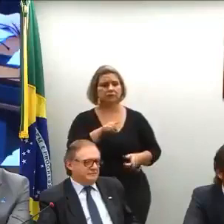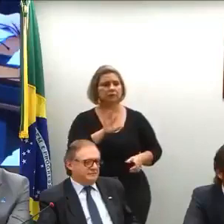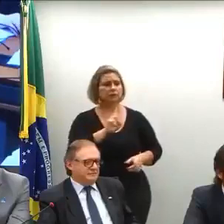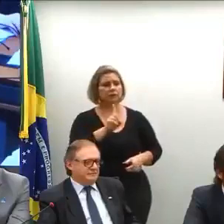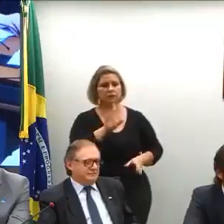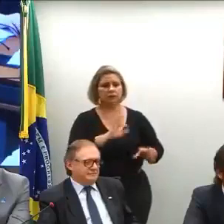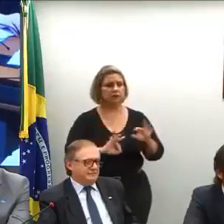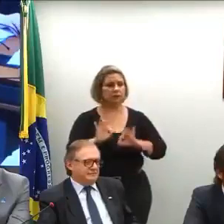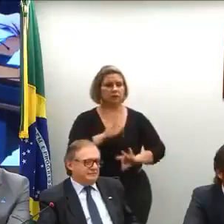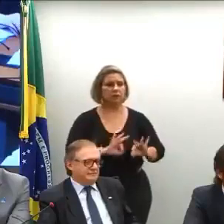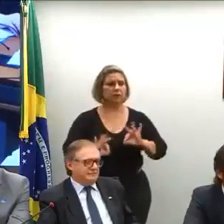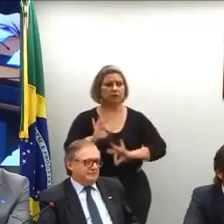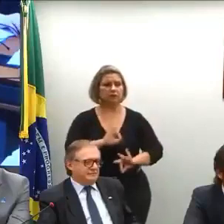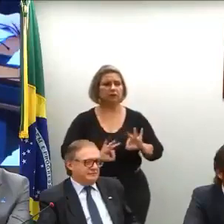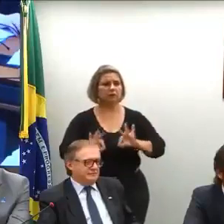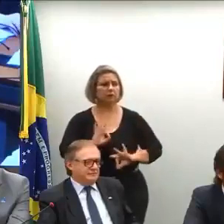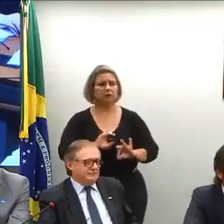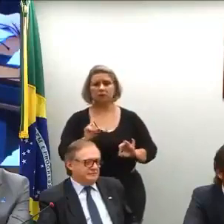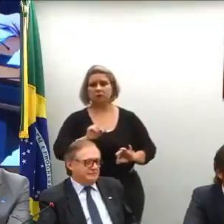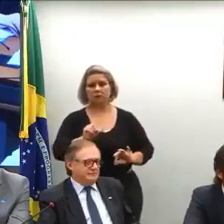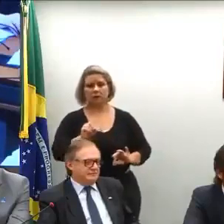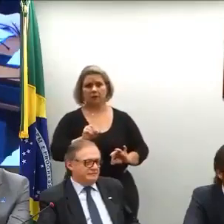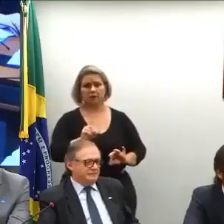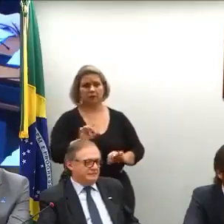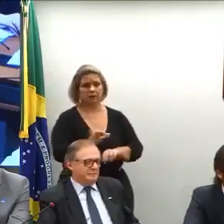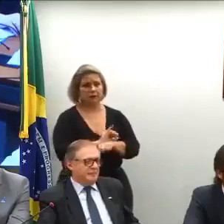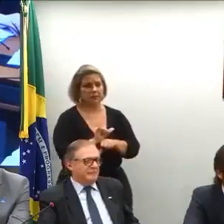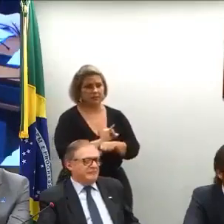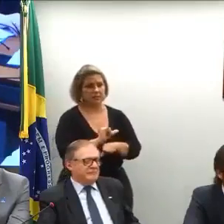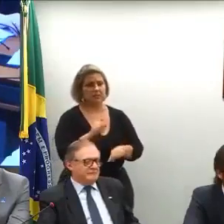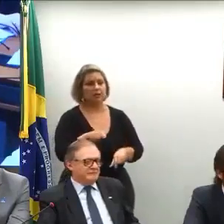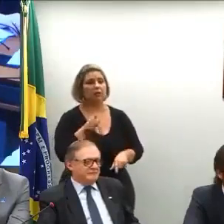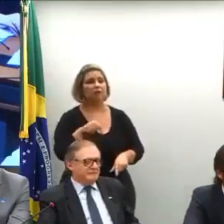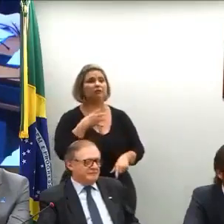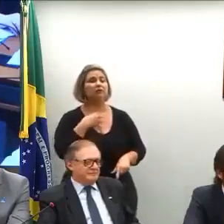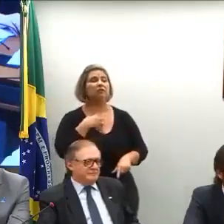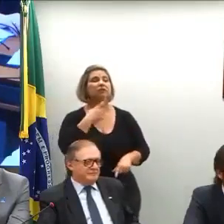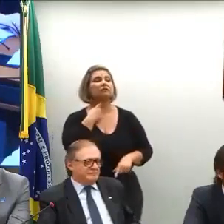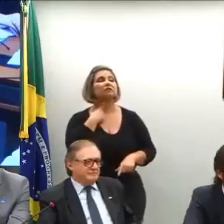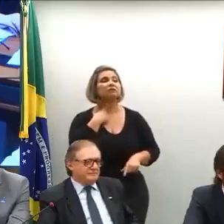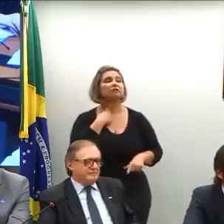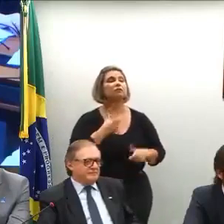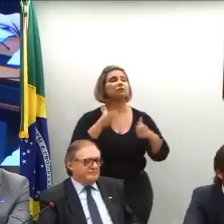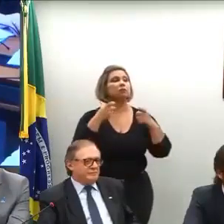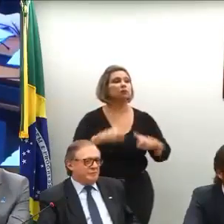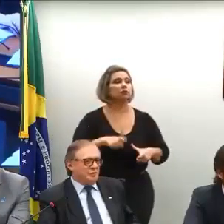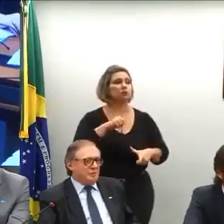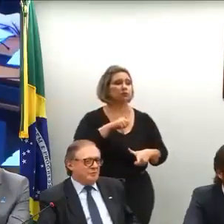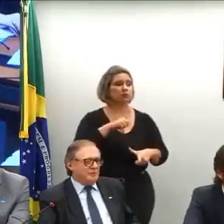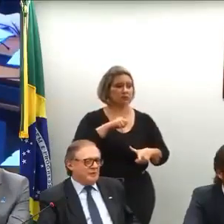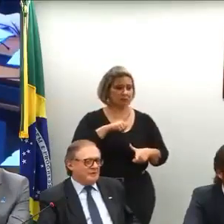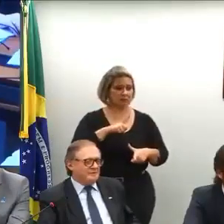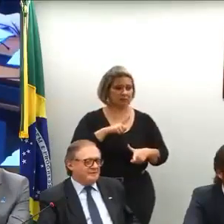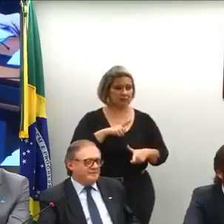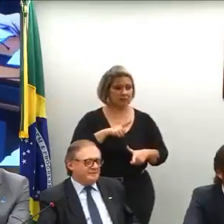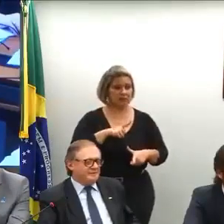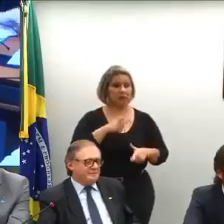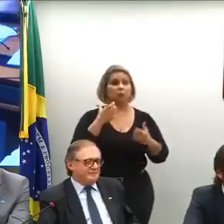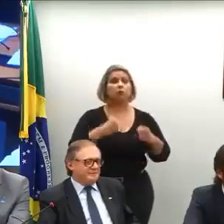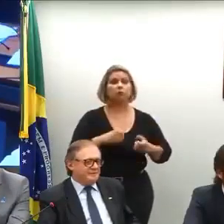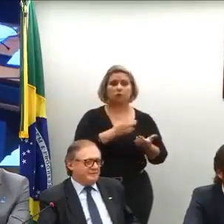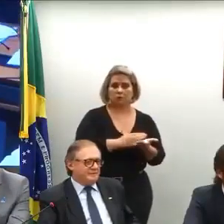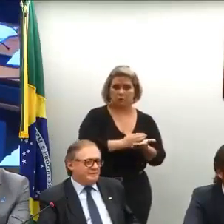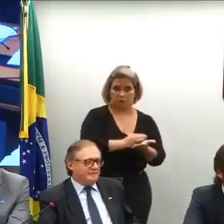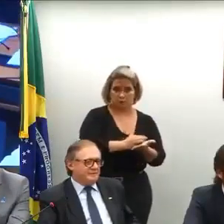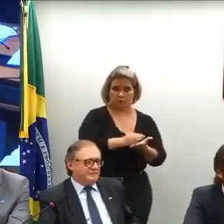estratégico, isso daqui é uma lista de desejos. E eu quero saber onde que eu encontro esses projetos, quando cada um começa a ser